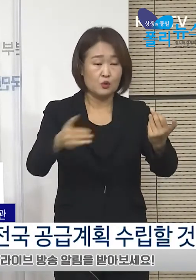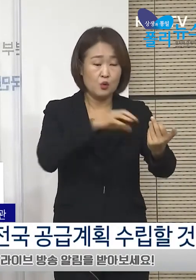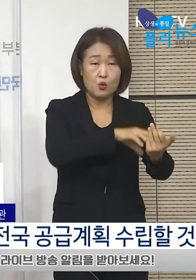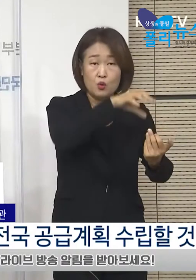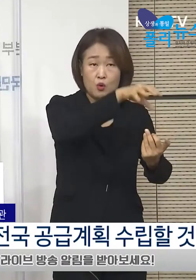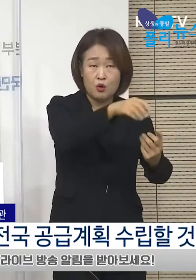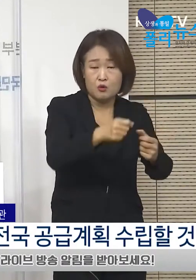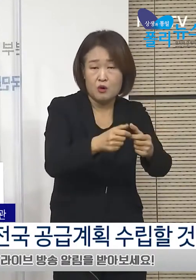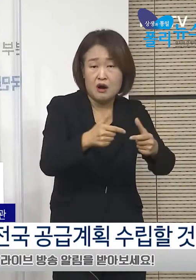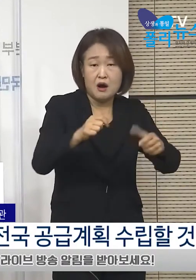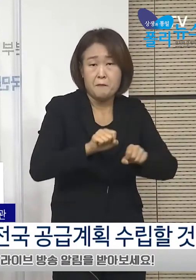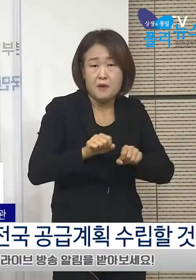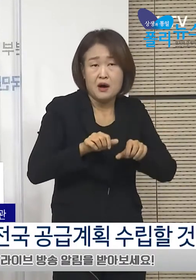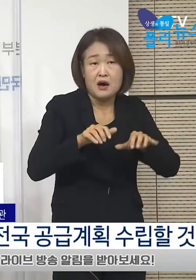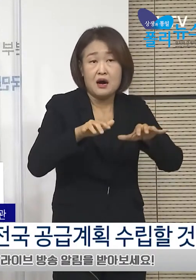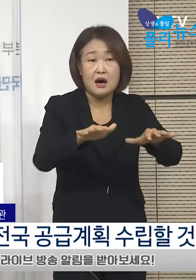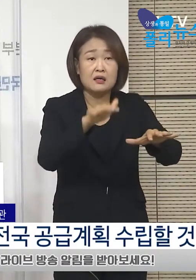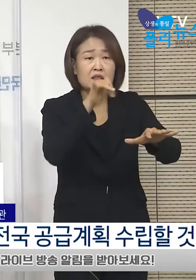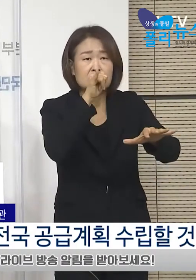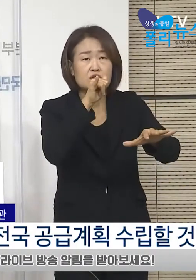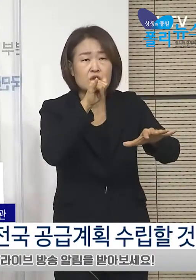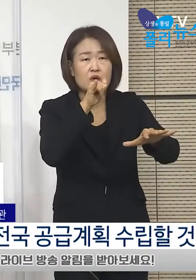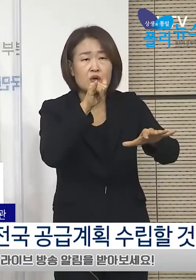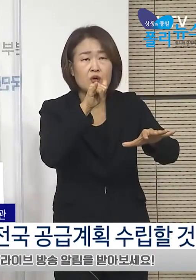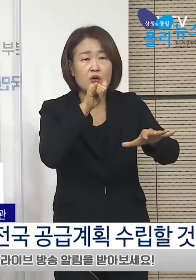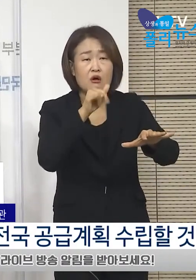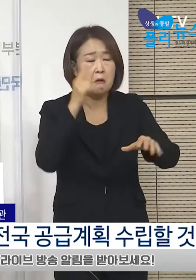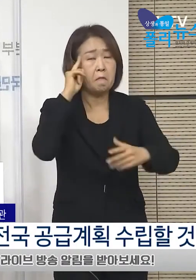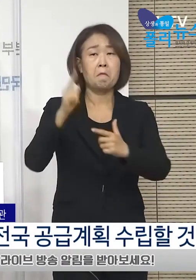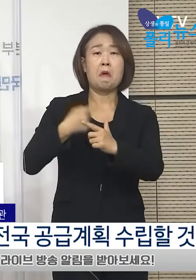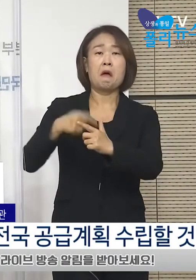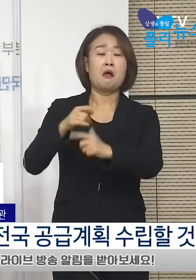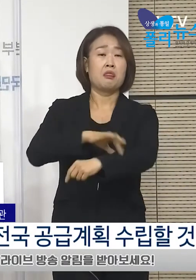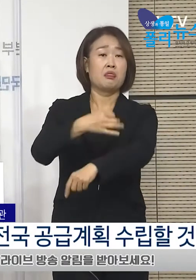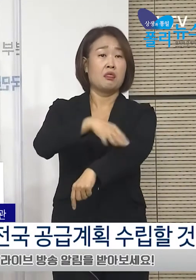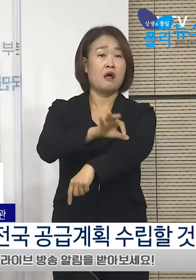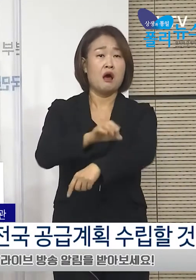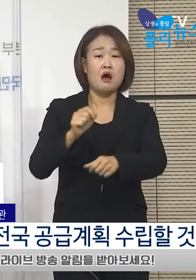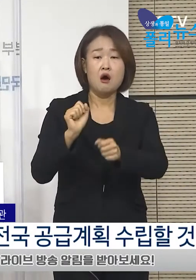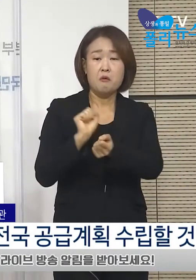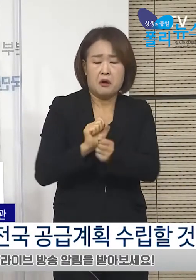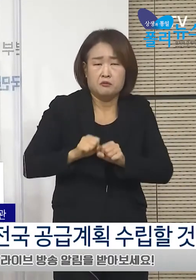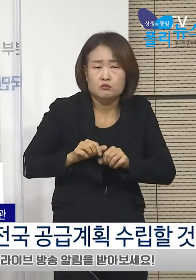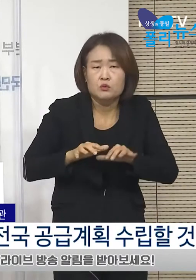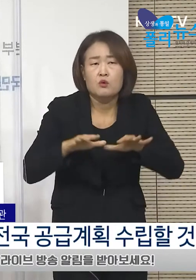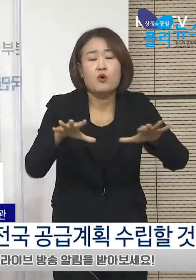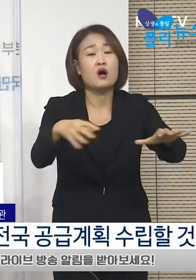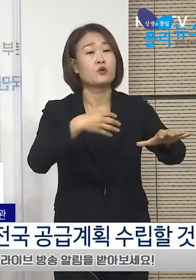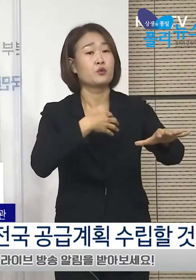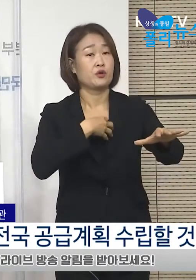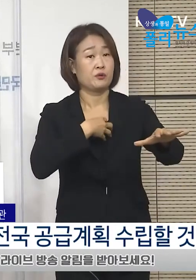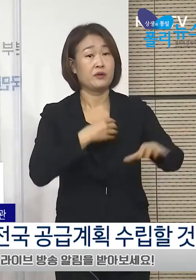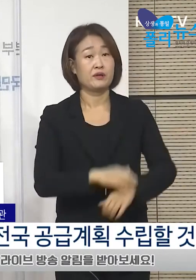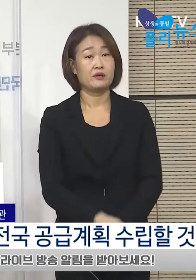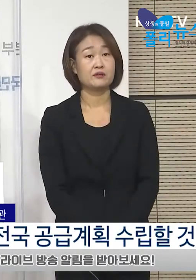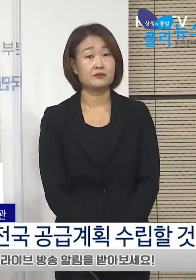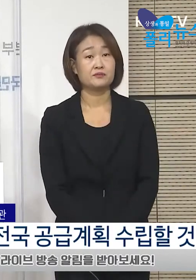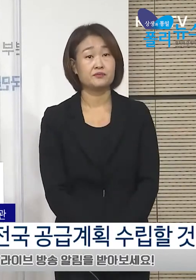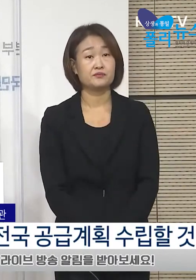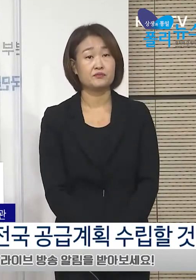대규모 재유행의 기로에 선 시점입니다. 거리 두기의 효과는 통상